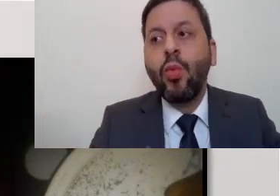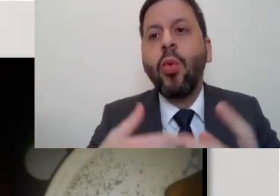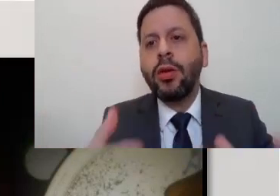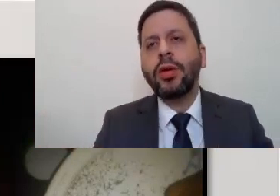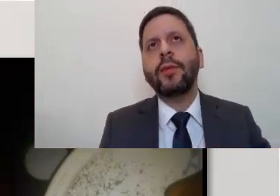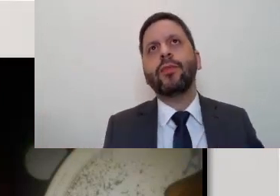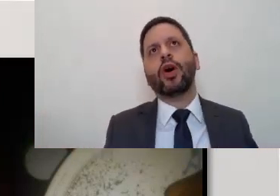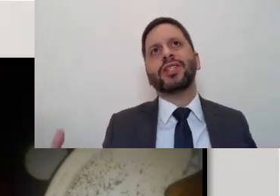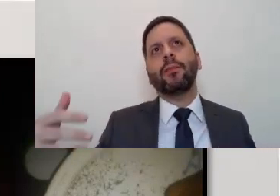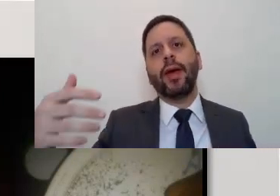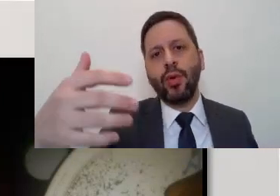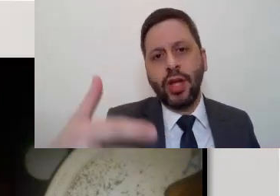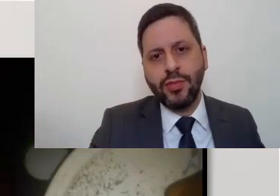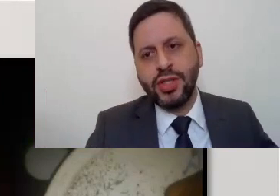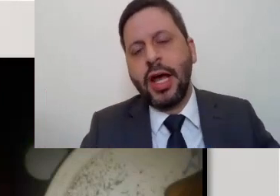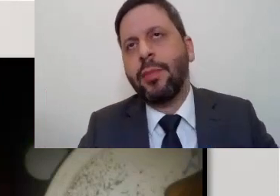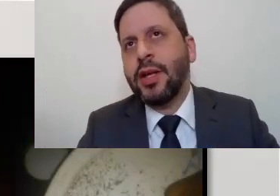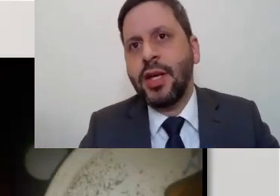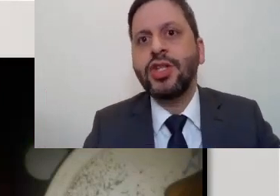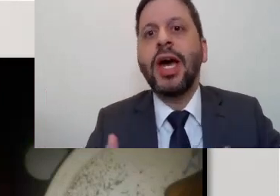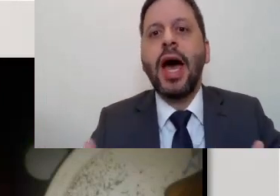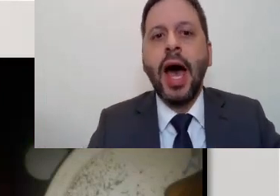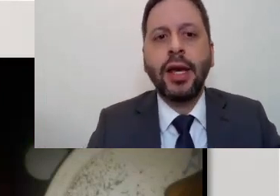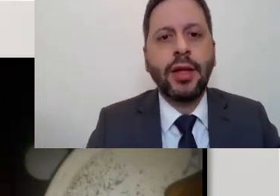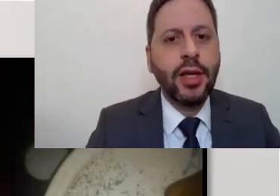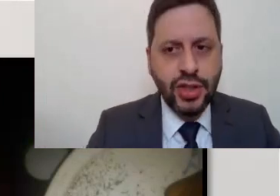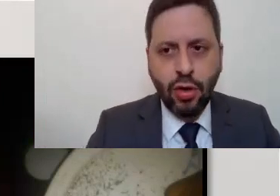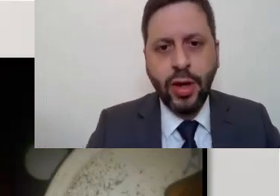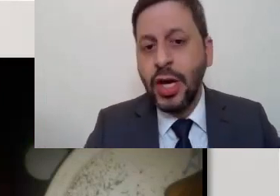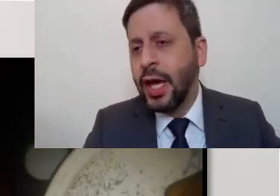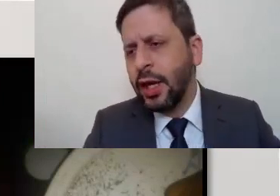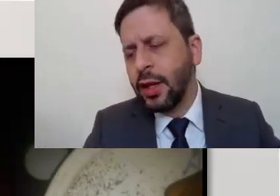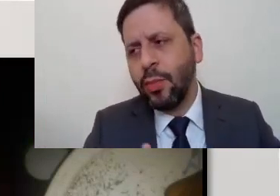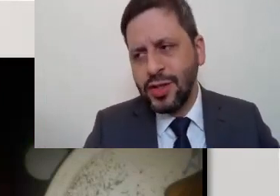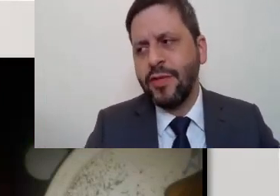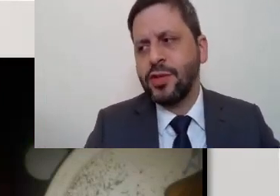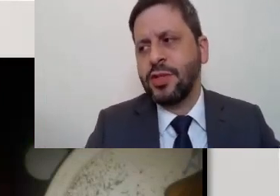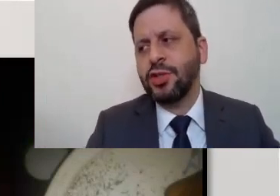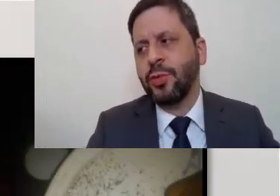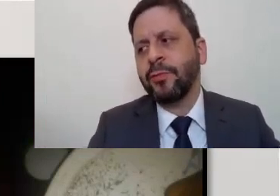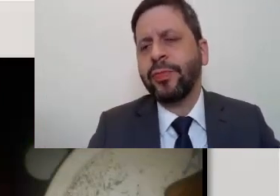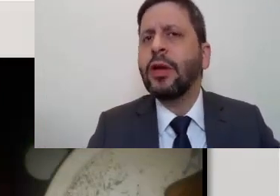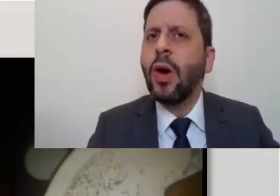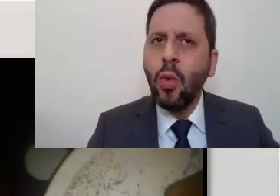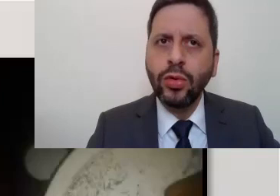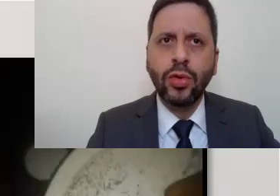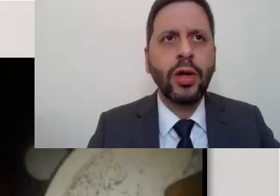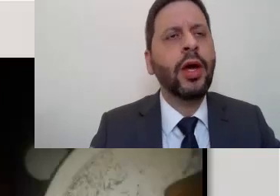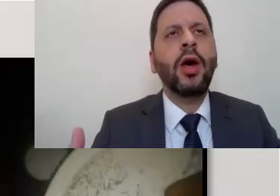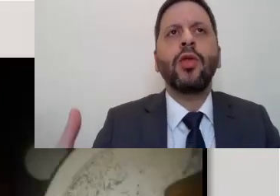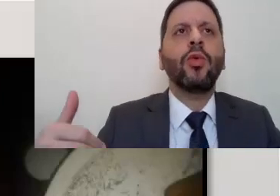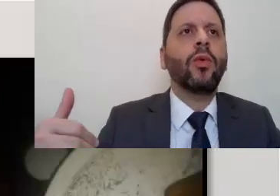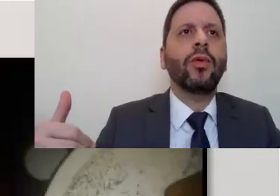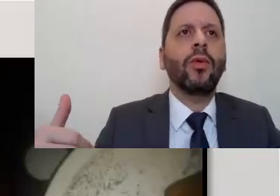o quanto que nós também podemos estar presentes ainda que digitalmente. Entendo mais uma vez eu insisto, não é um